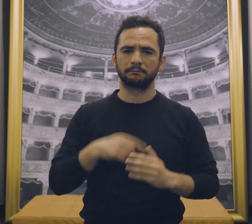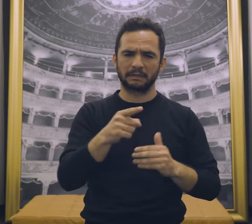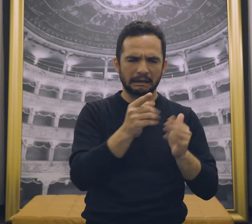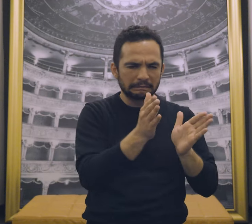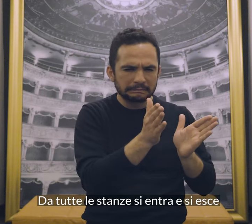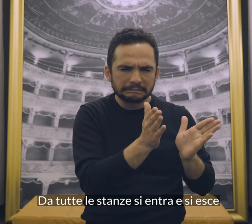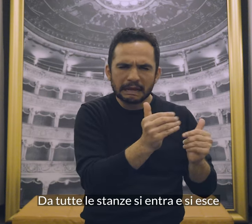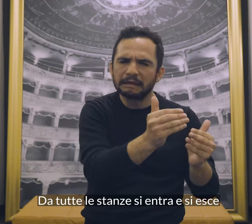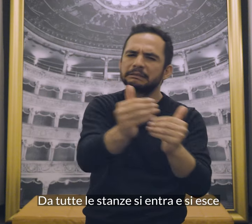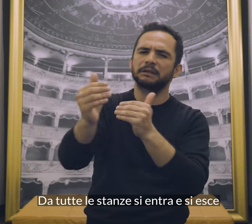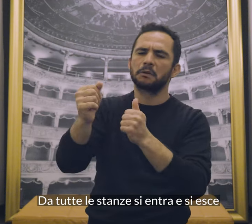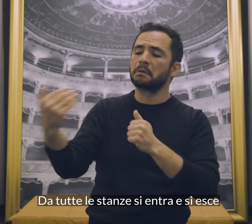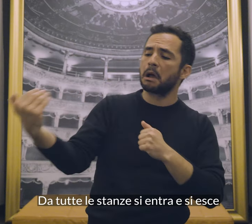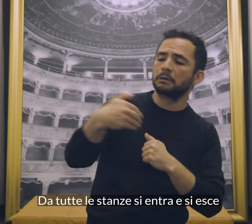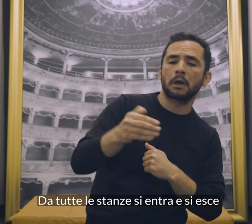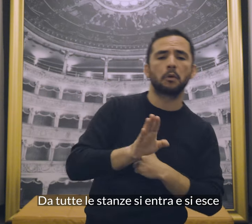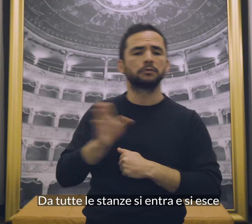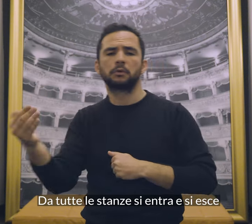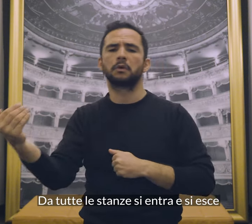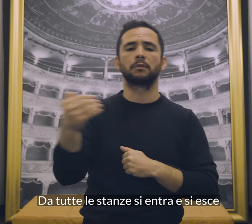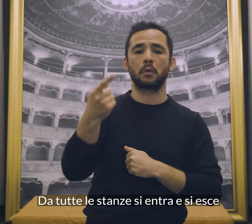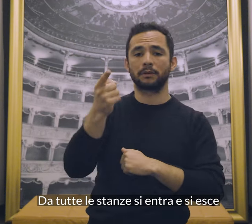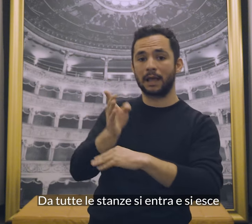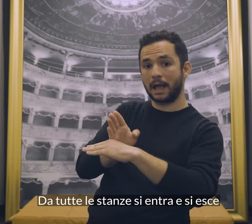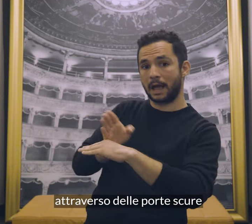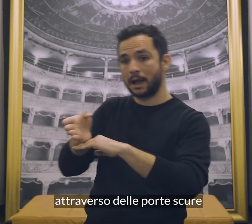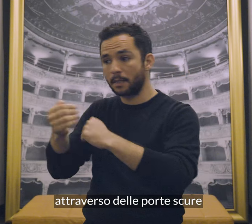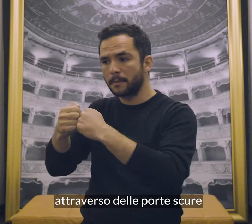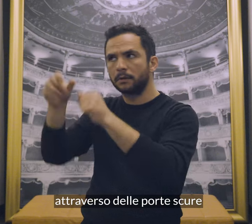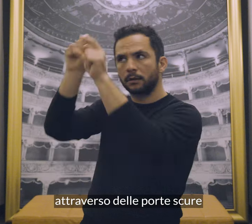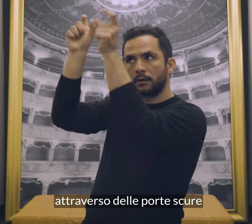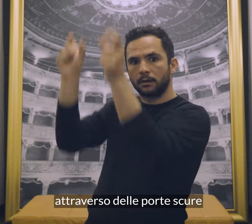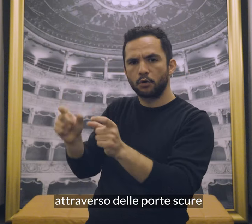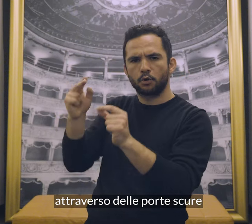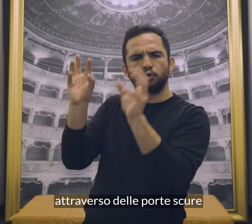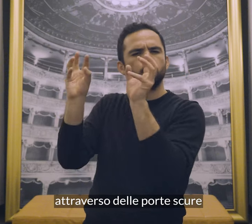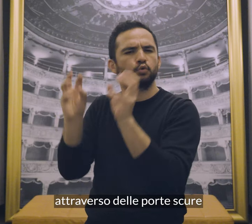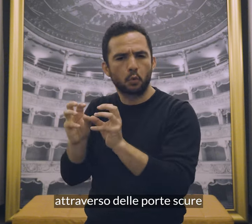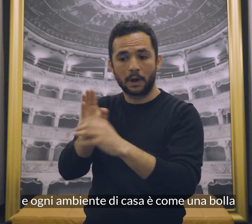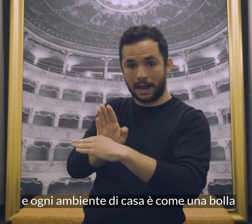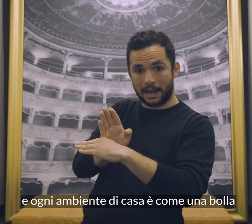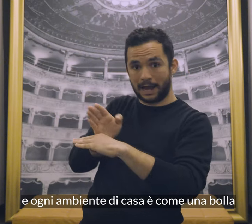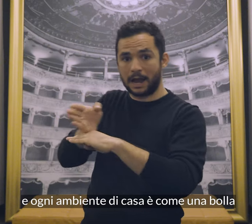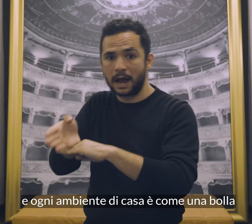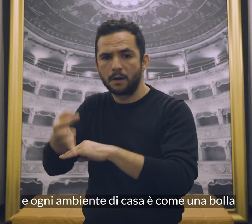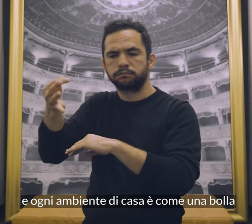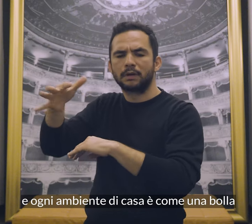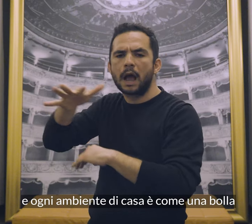Da tutte le stanze si entra e si esce attraverso delle porte scure e ogni ambiente di casa